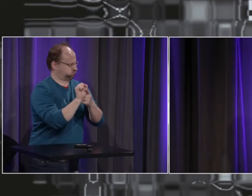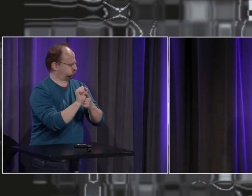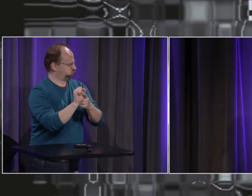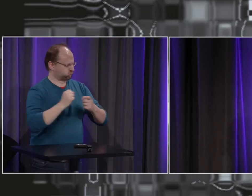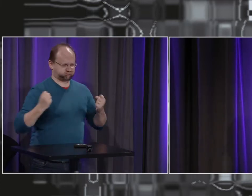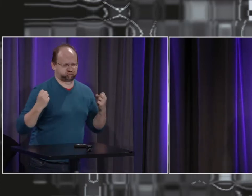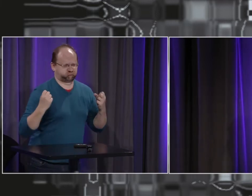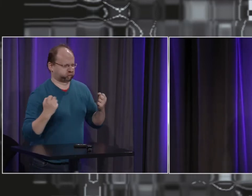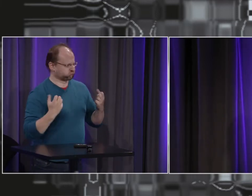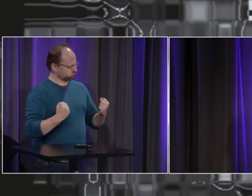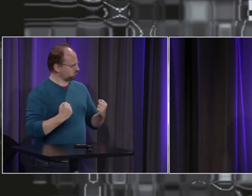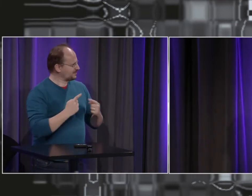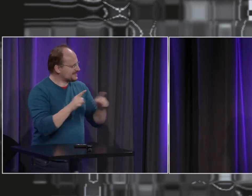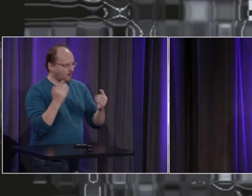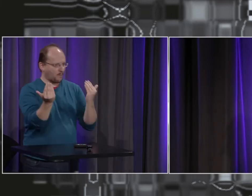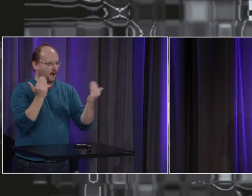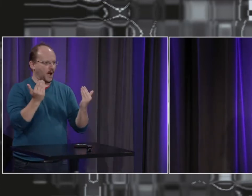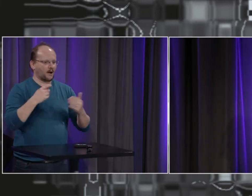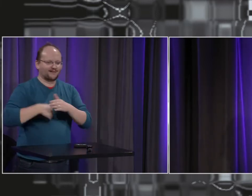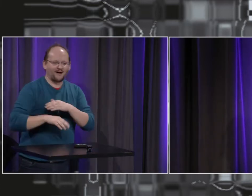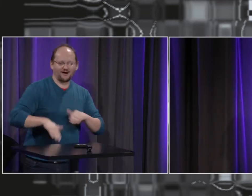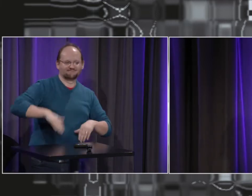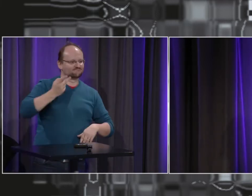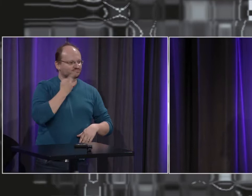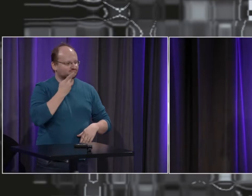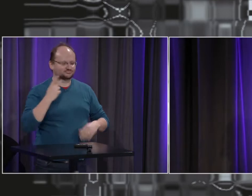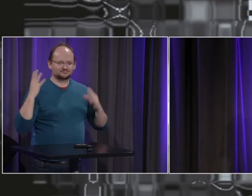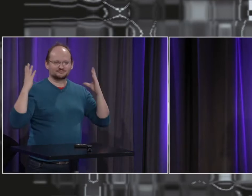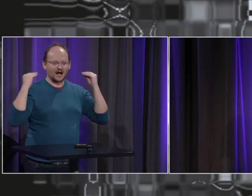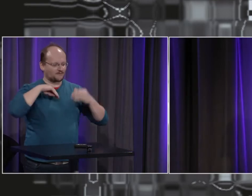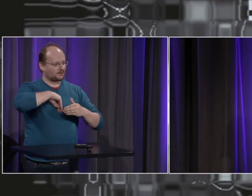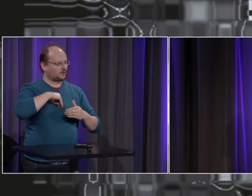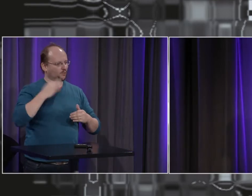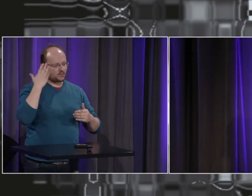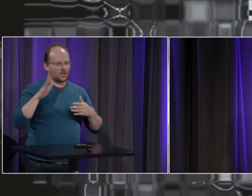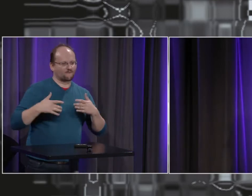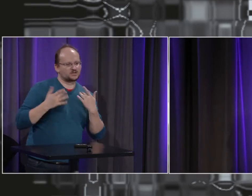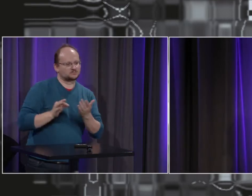l'incelle lui c'était vraiment un sourd si on fait le lien par rapport aux autres